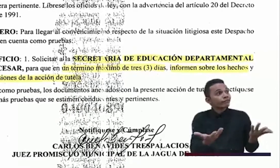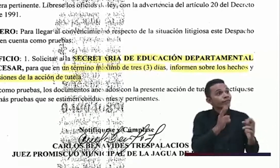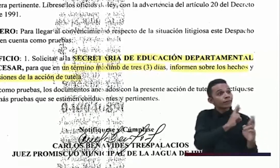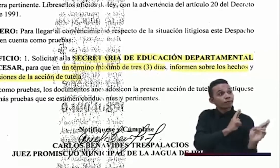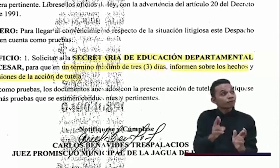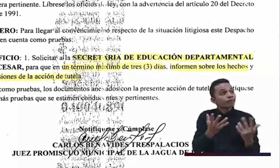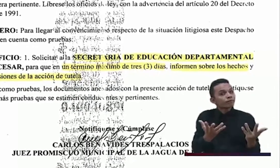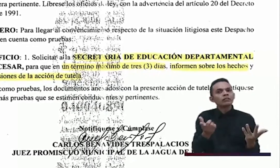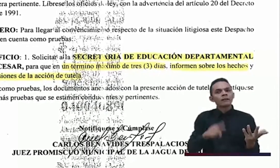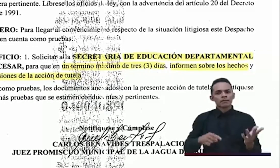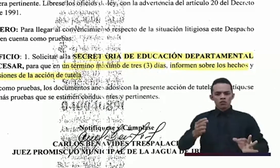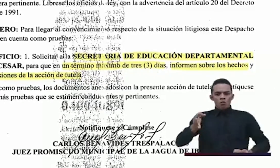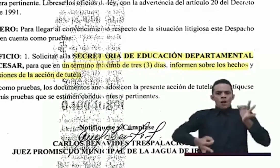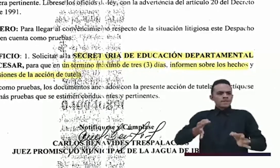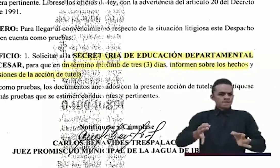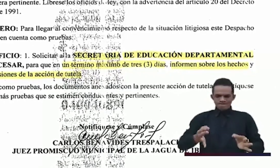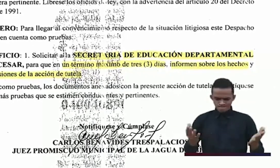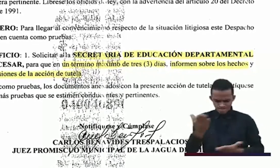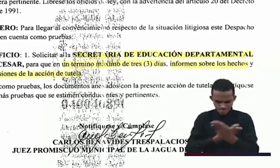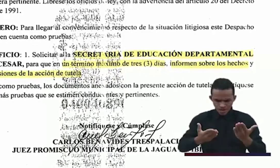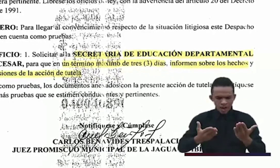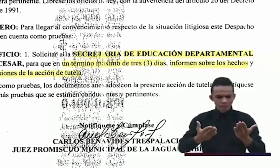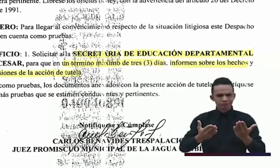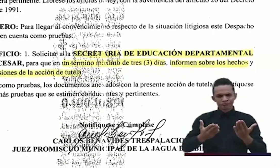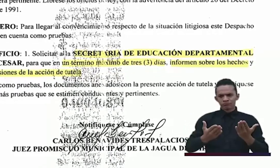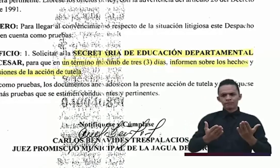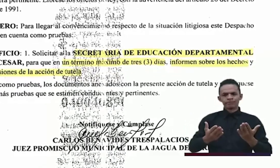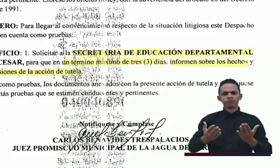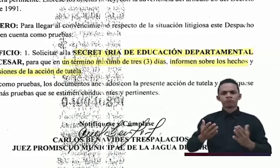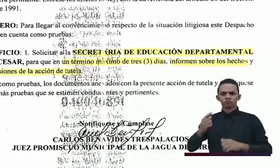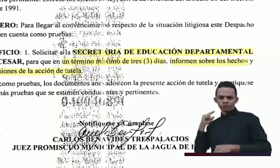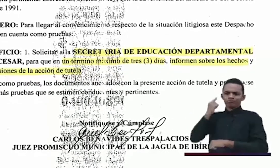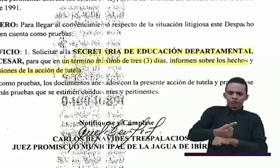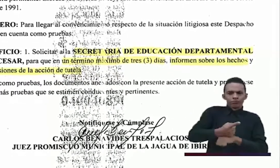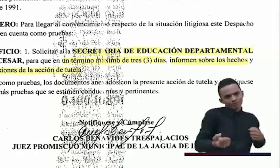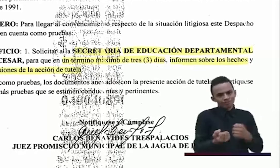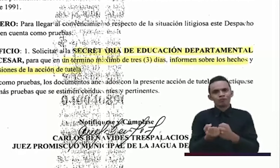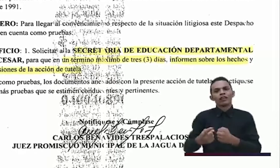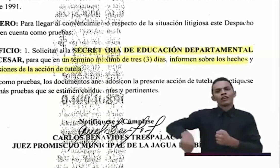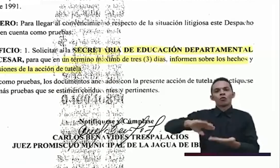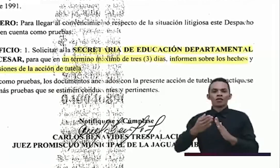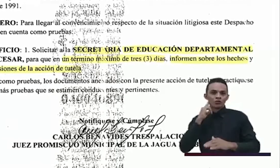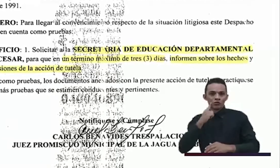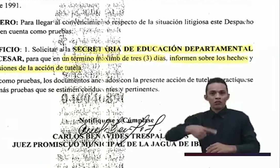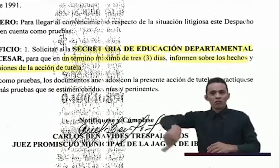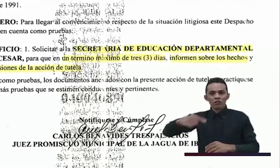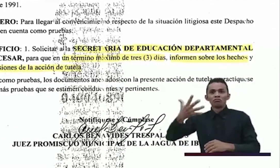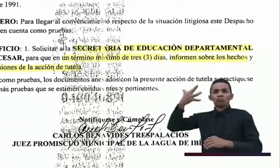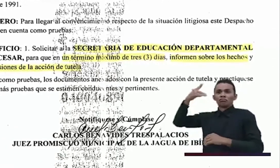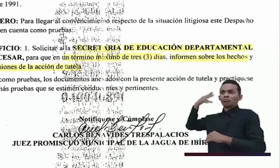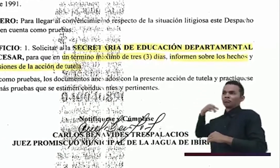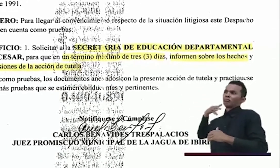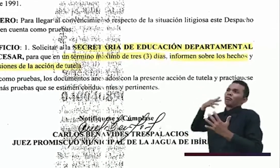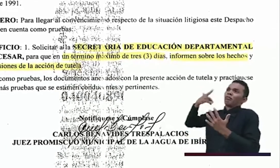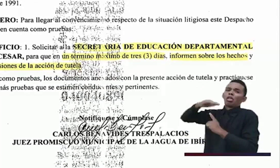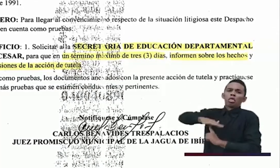solicitan que el juez muestre imparcialidad y emita un fallo a favor de la comunidad sorda que ha sido históricamente vulnerada.